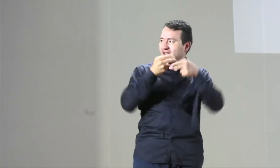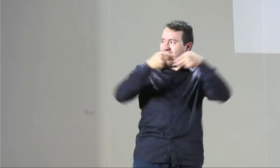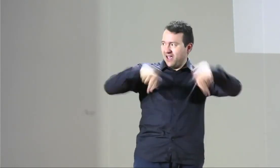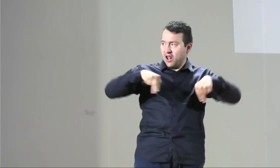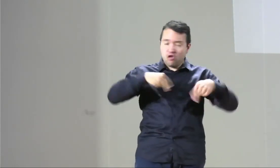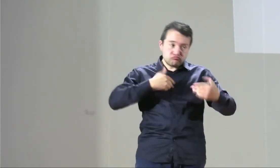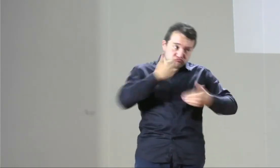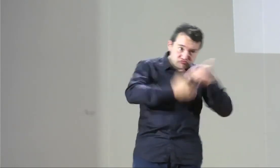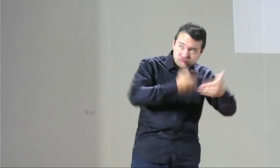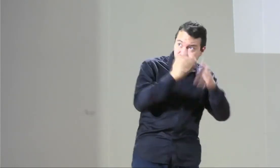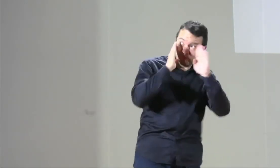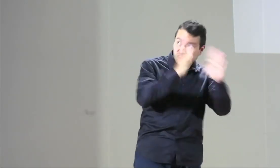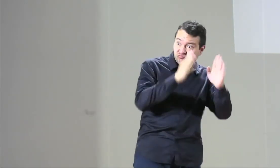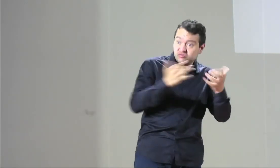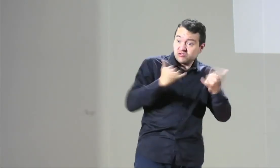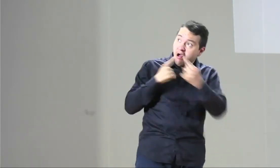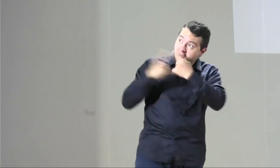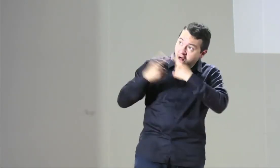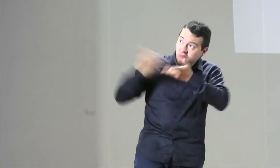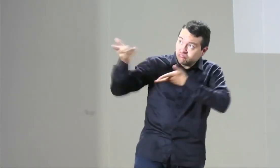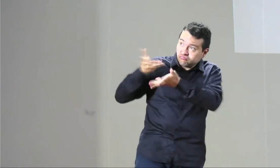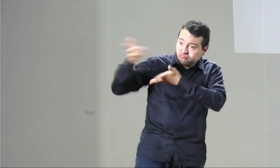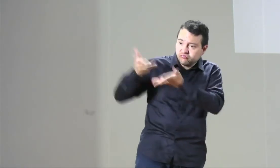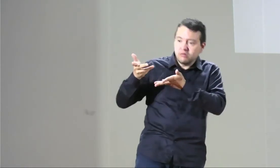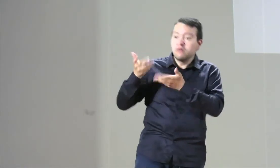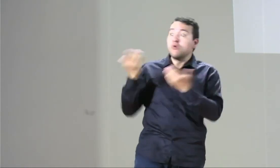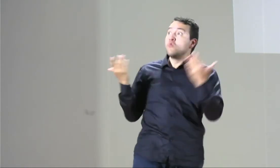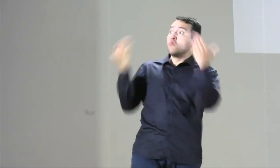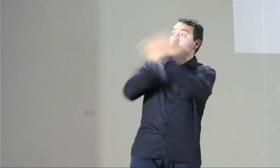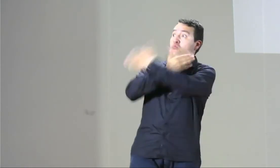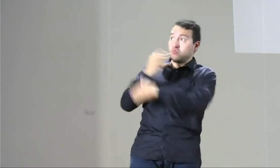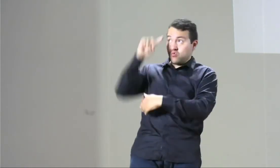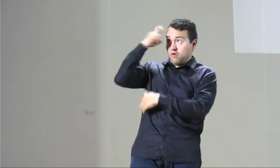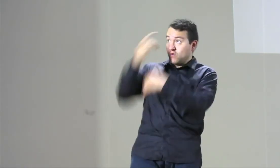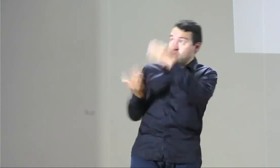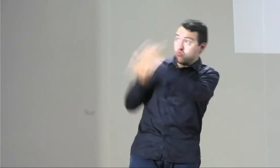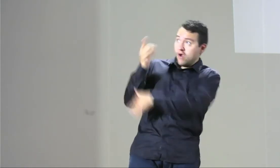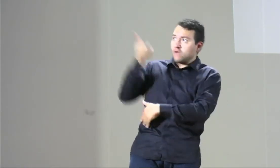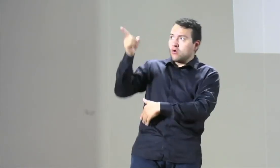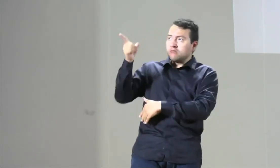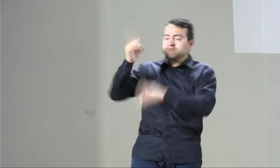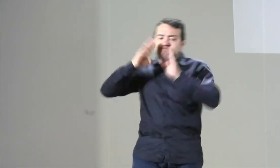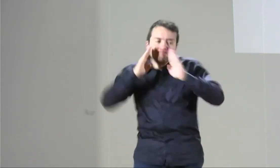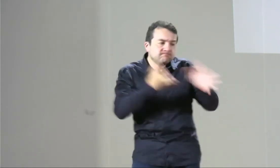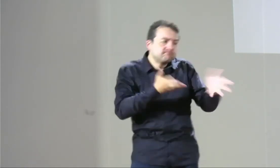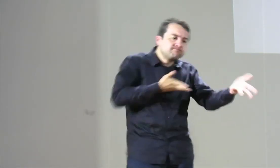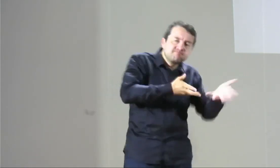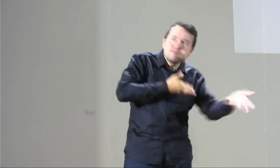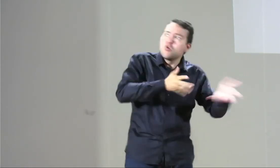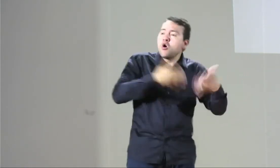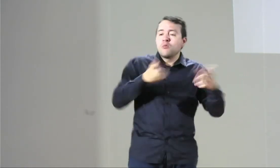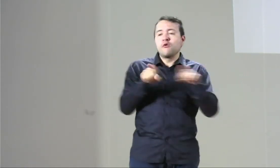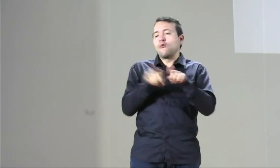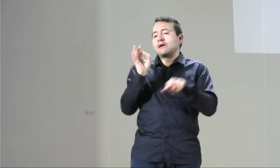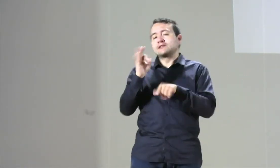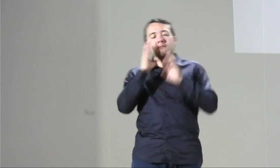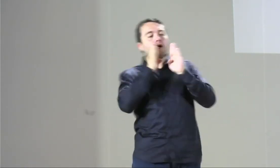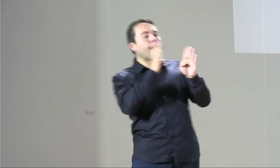se prevé con el nuevo gobierno el trabajo por las mujeres sordas para no caer nuevamente en el error de quedarse